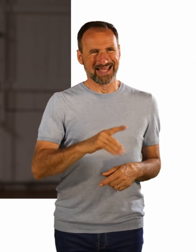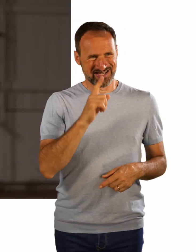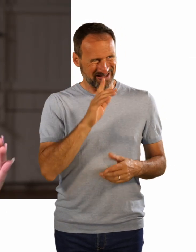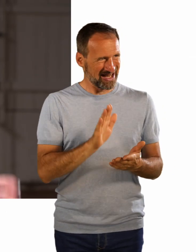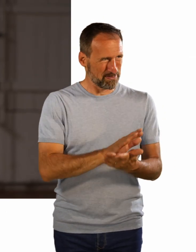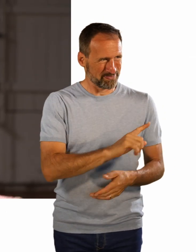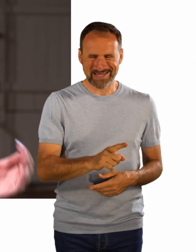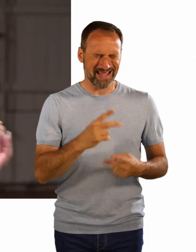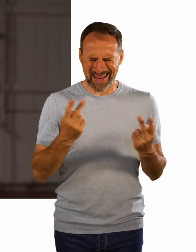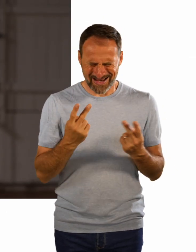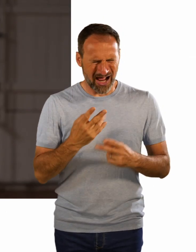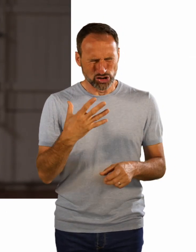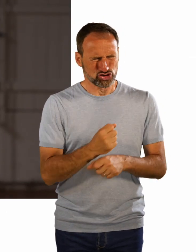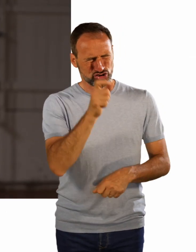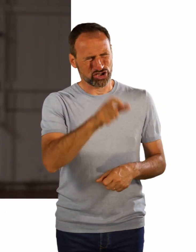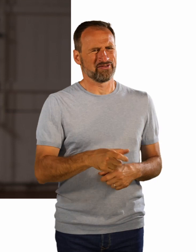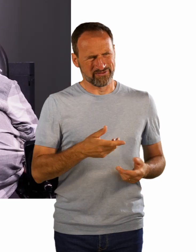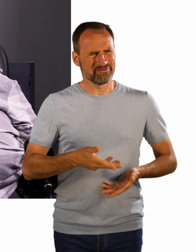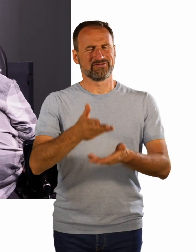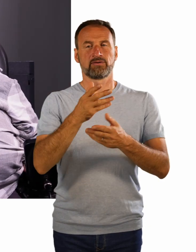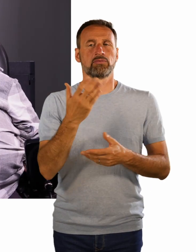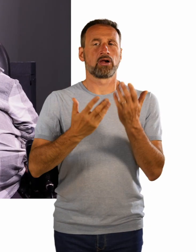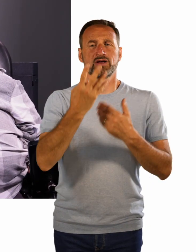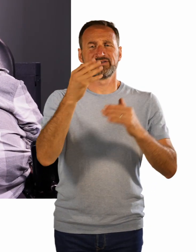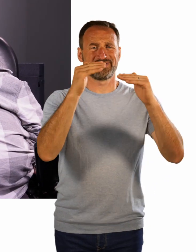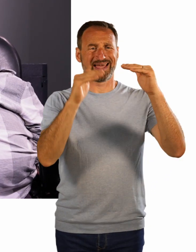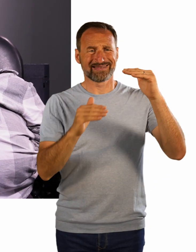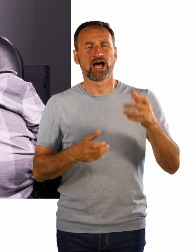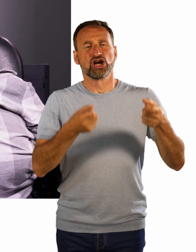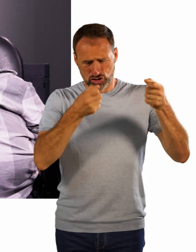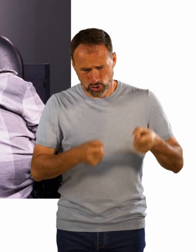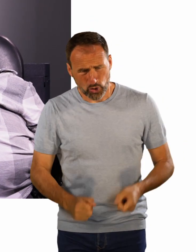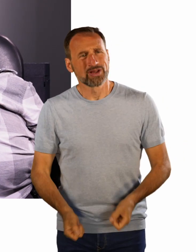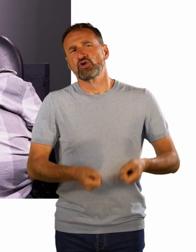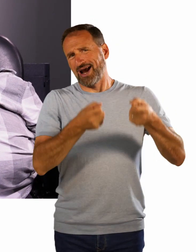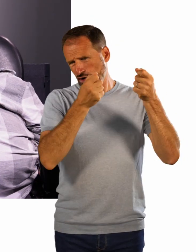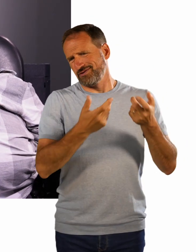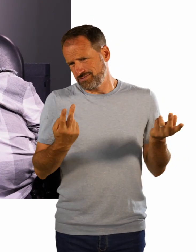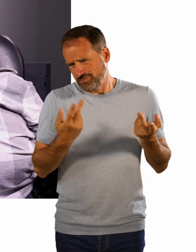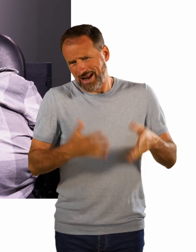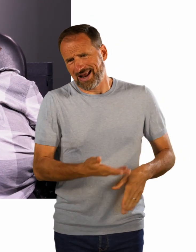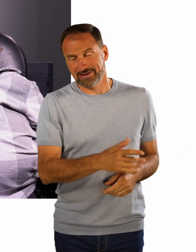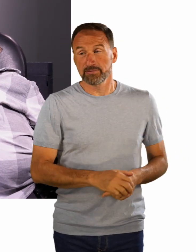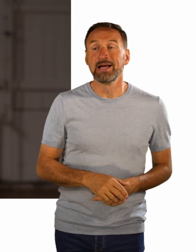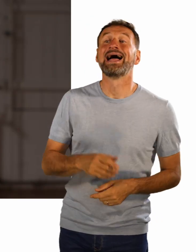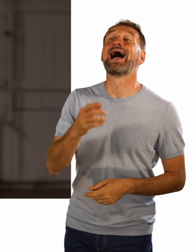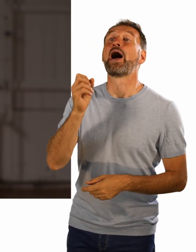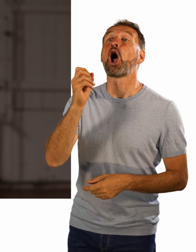vier Etagen nach unten oder nach oben. Das macht man gerne, solange sie nicht besoffen sind. Ja, definitiv. Aber einigen Menschen